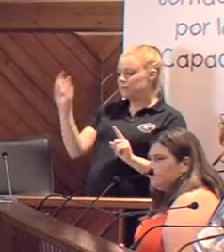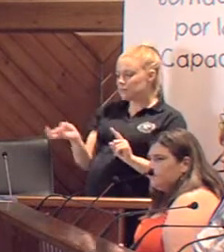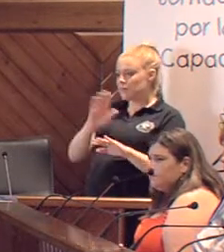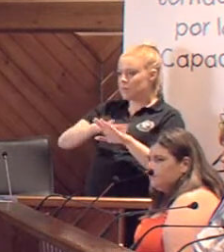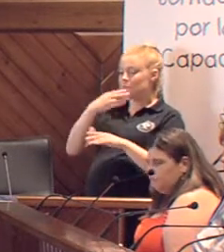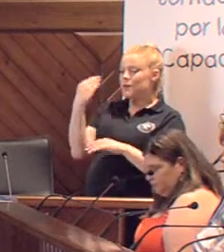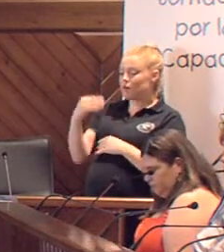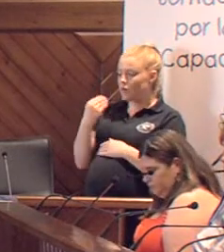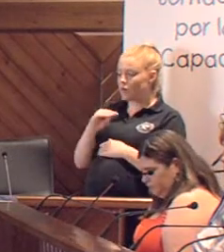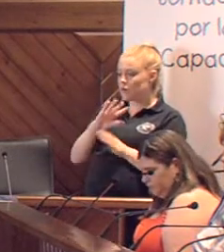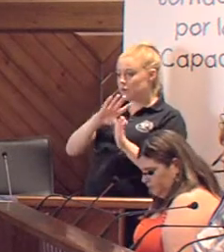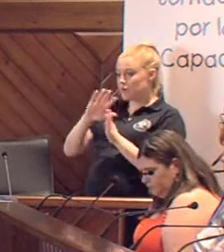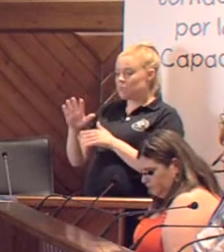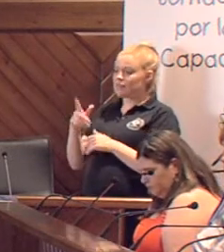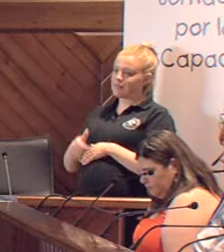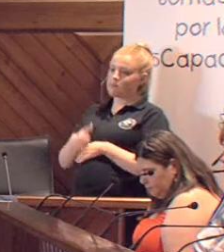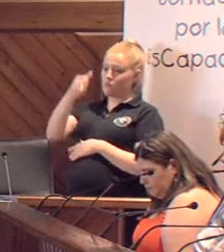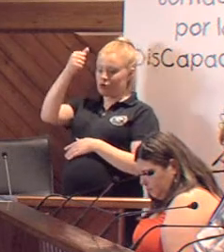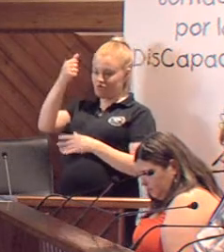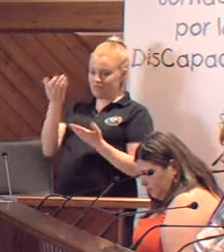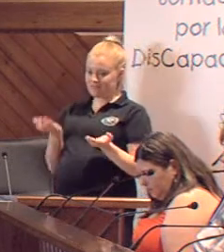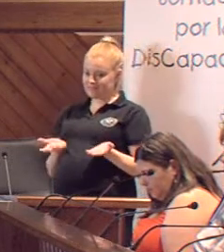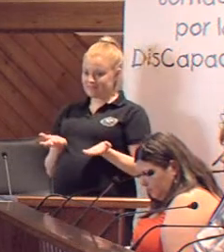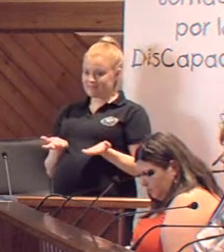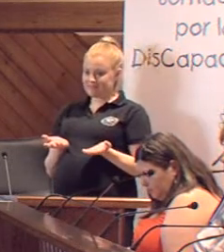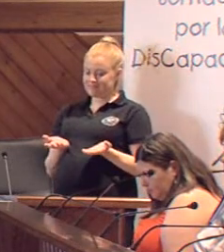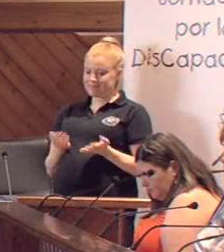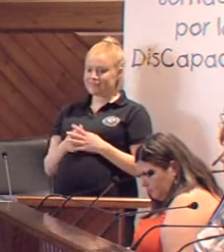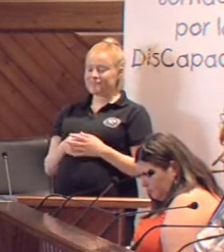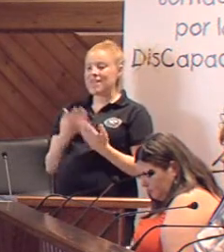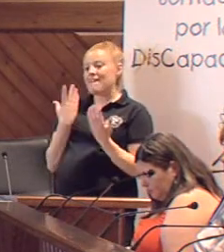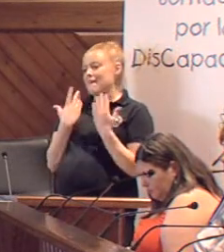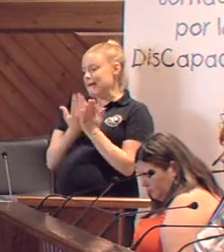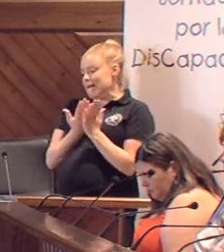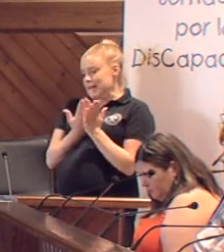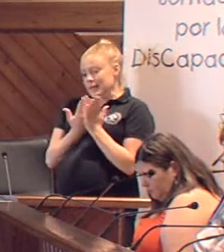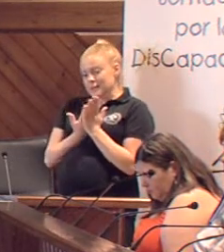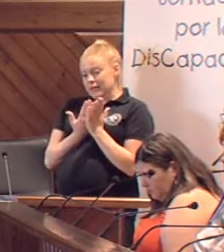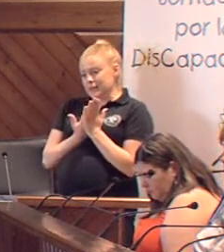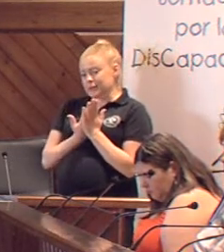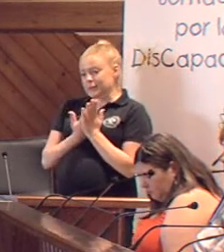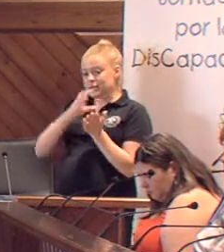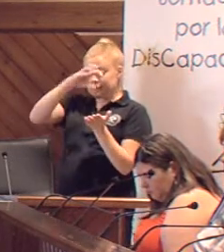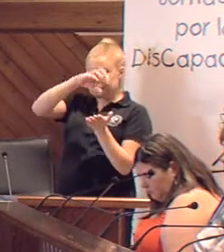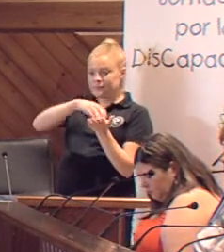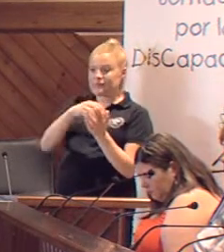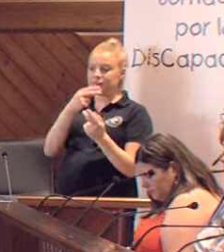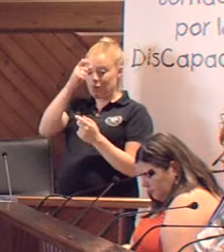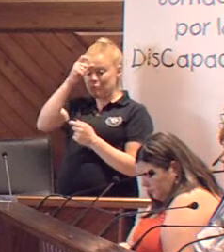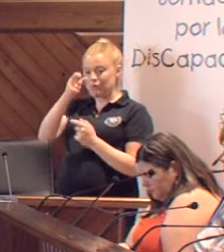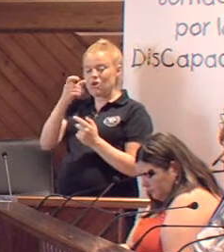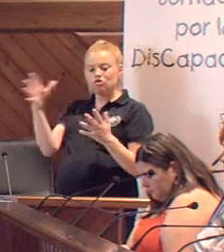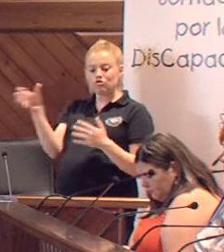jóvenes, aparte del botellón. solicitamos encarecidamente que las infraestructuras municipales sean